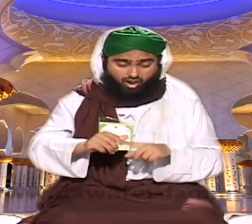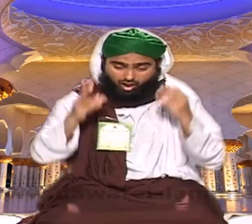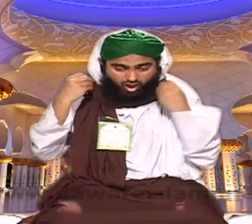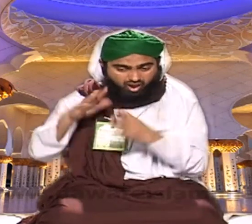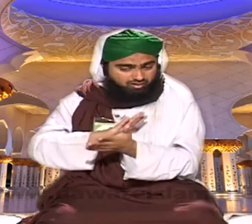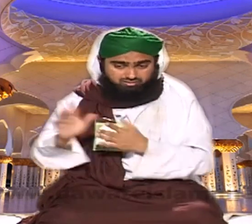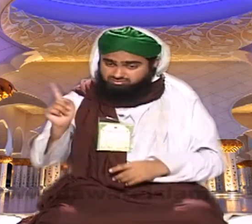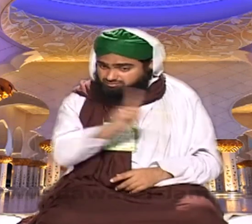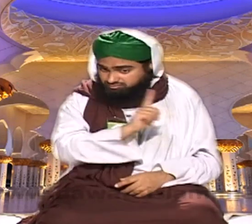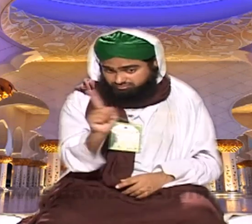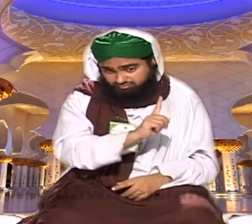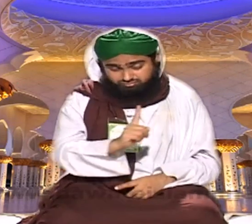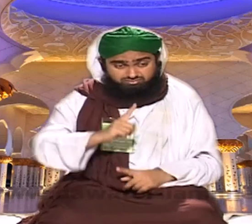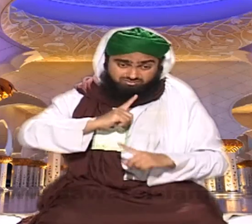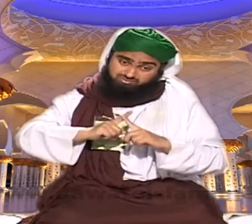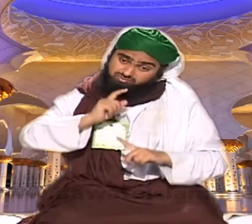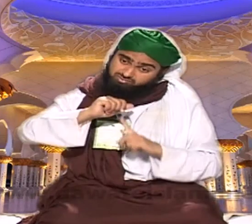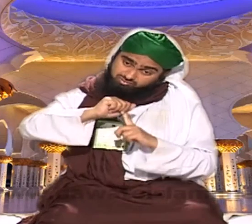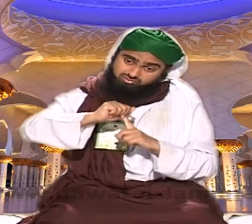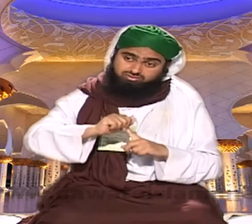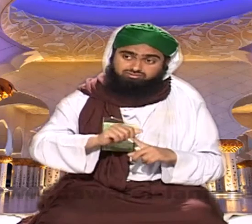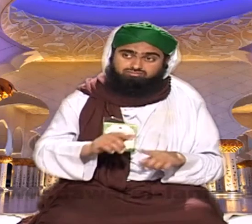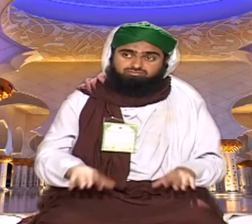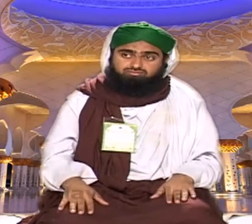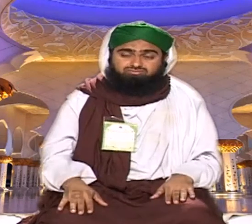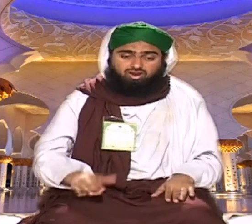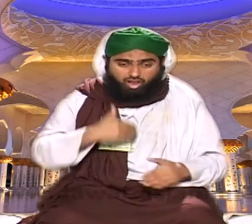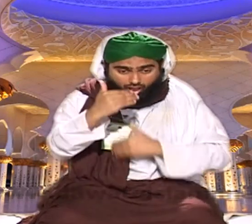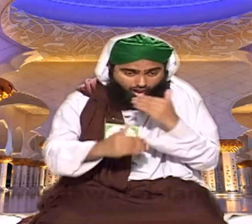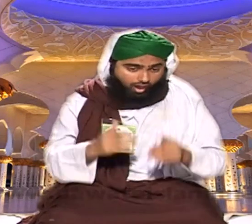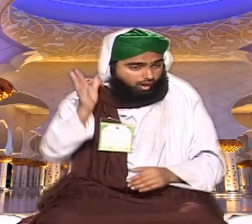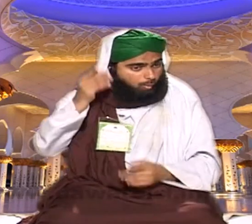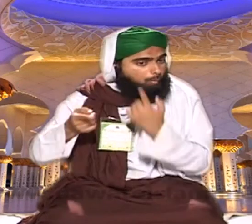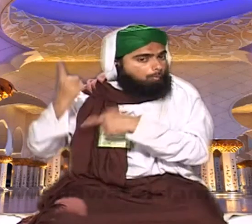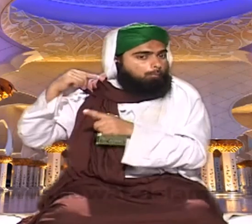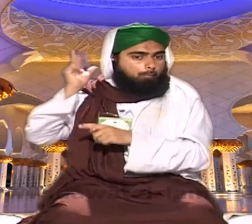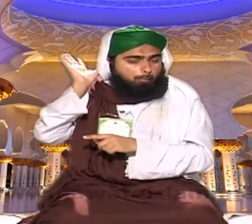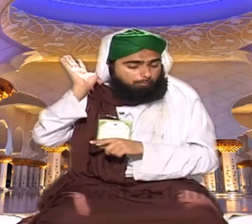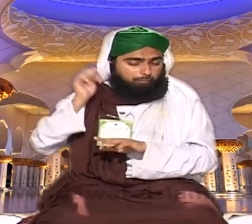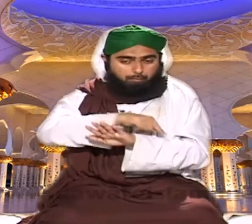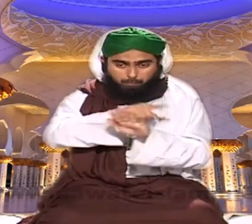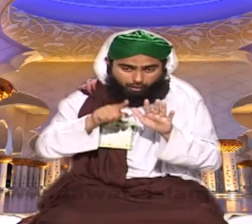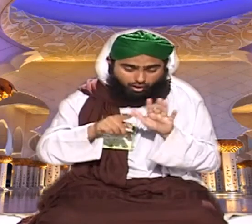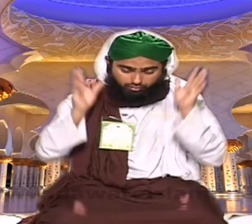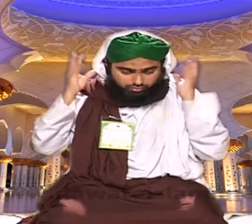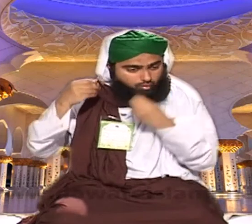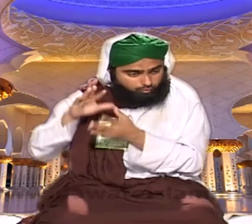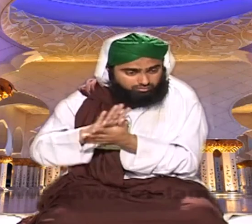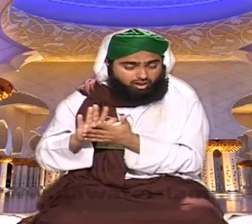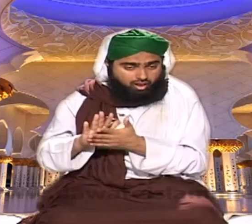نہیں ہونی چاہیے ہرگز ہے بلکل پتکی بات آج تک اگر ہوئی بھی ہے تو اس کی بھی قضا ہو جائے